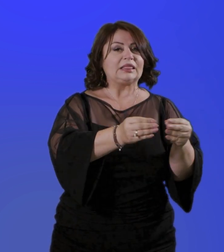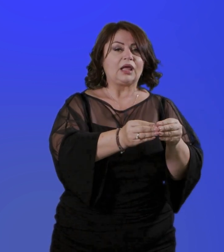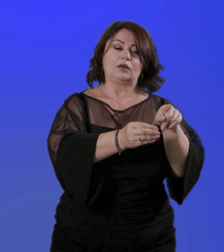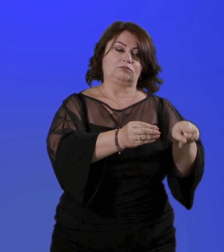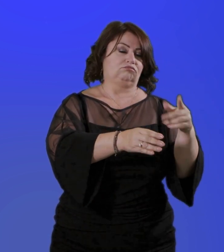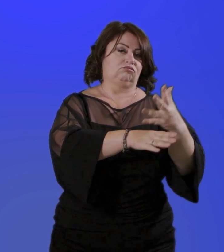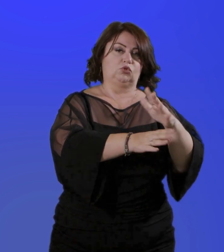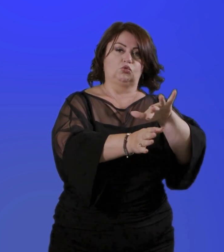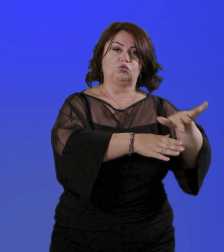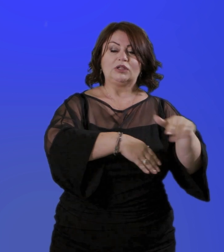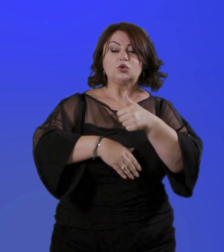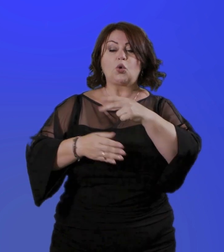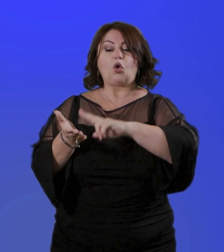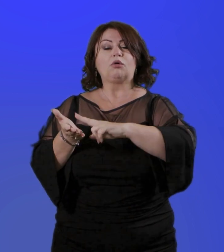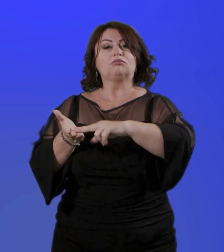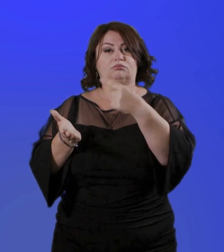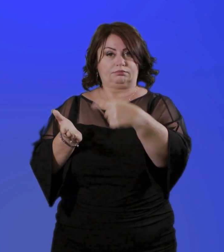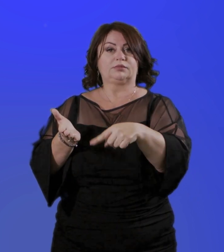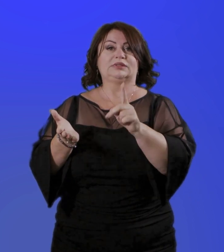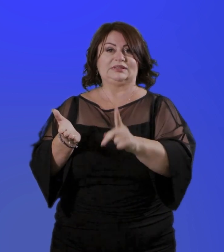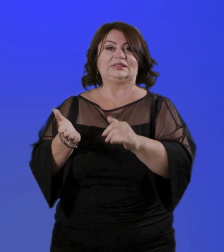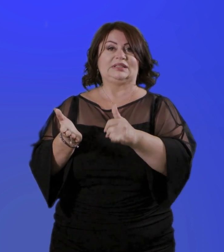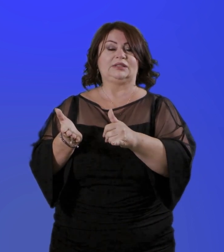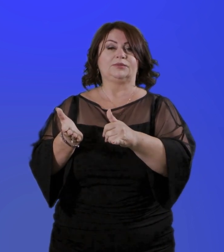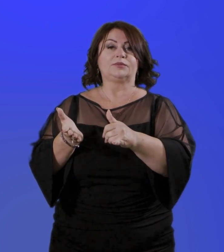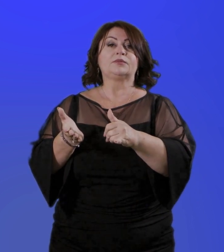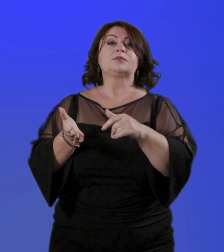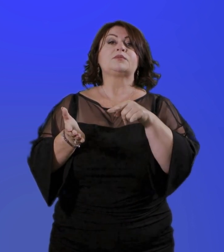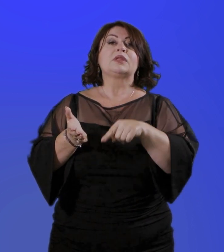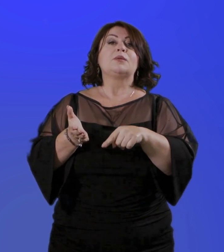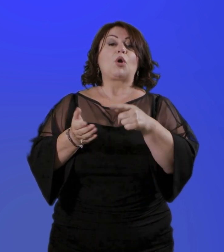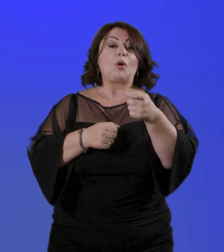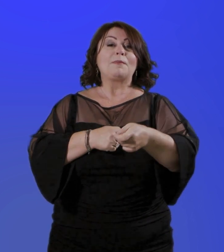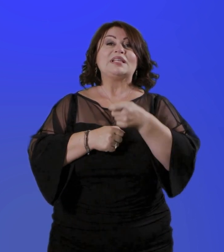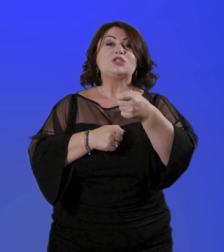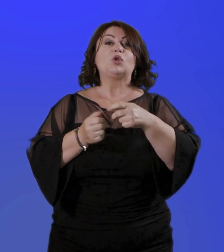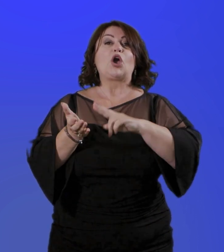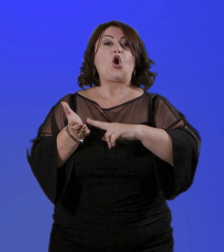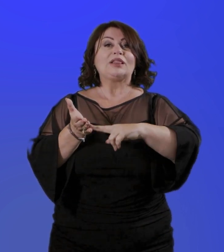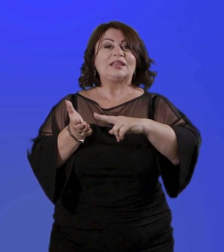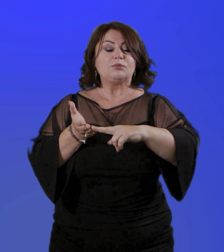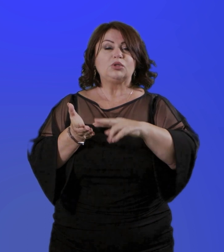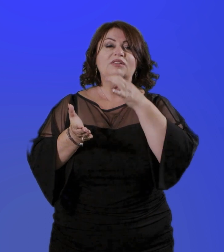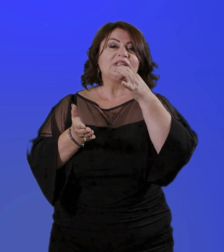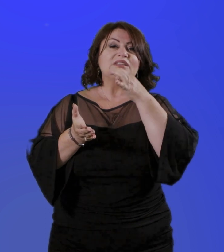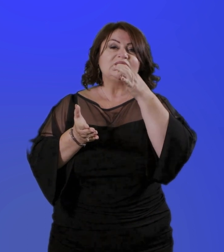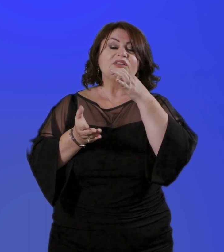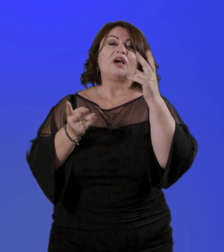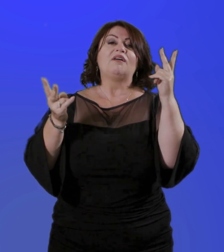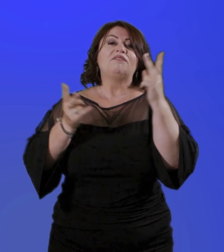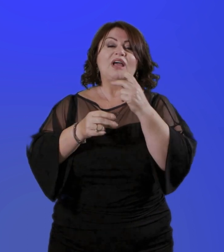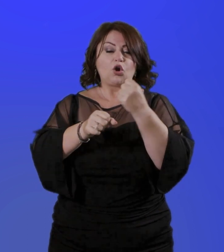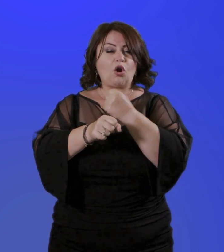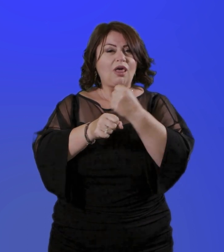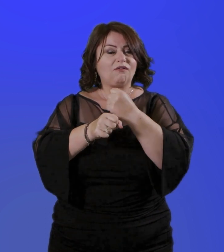contributivo. La maggiorazione di anzianità contributiva spetta per i periodi di attività